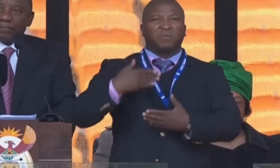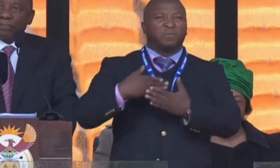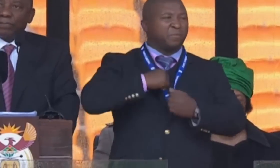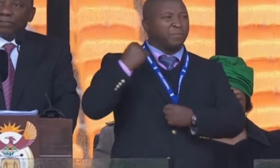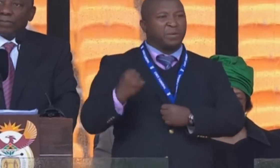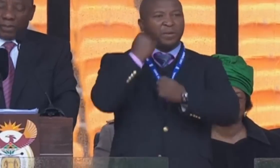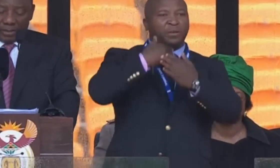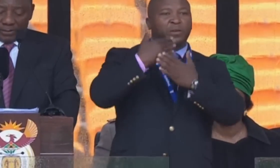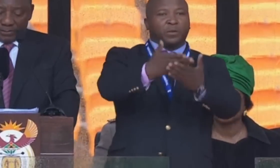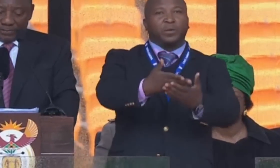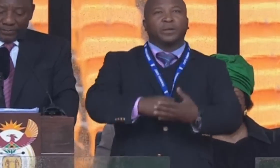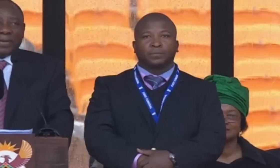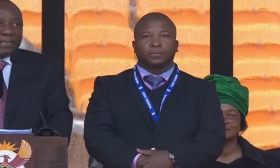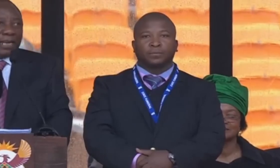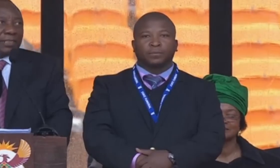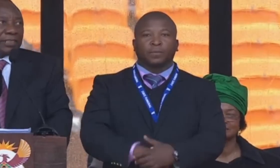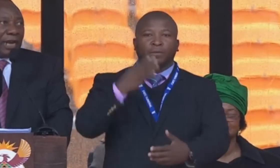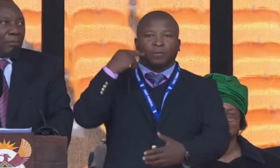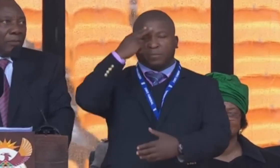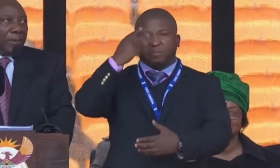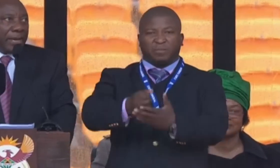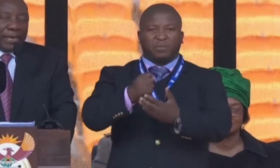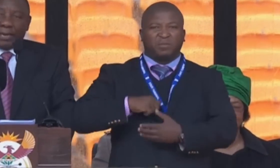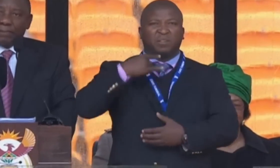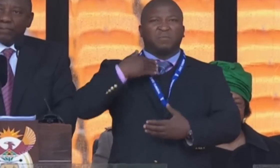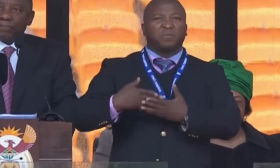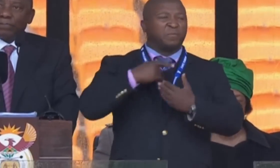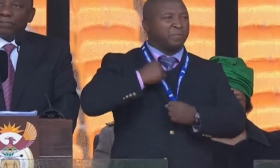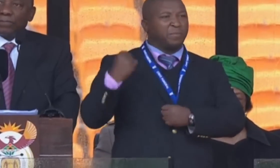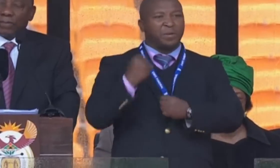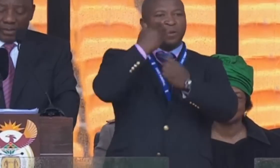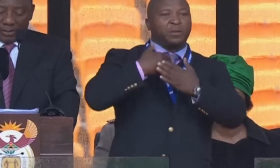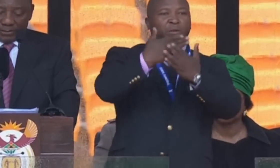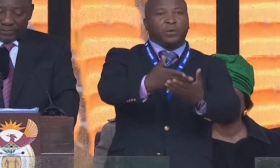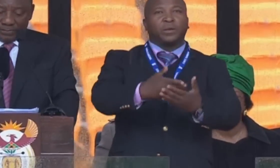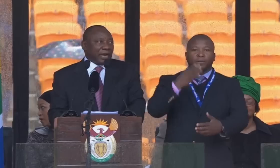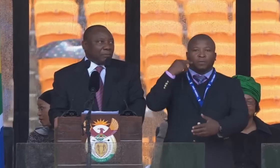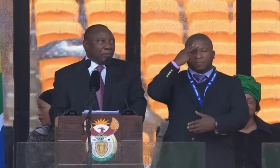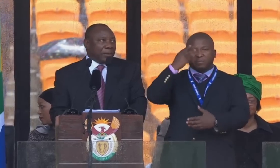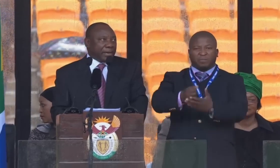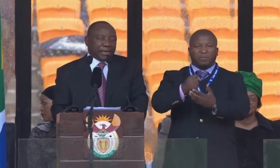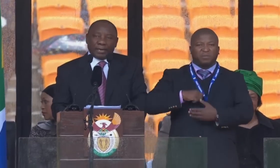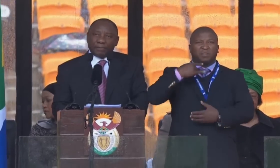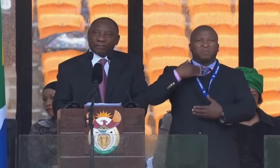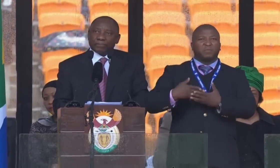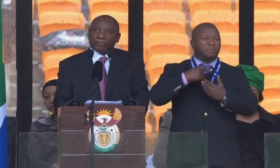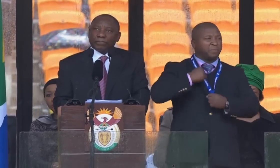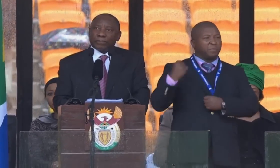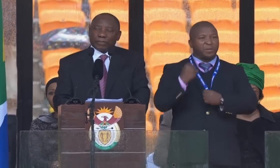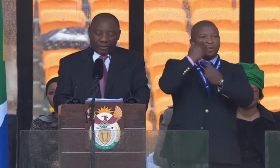alegrias serão de todos É só querer Todos nossos sonhos serão verdade O